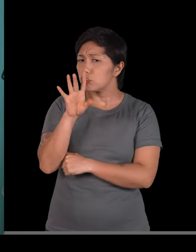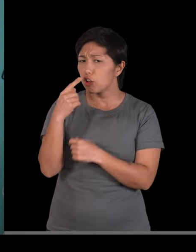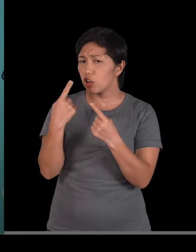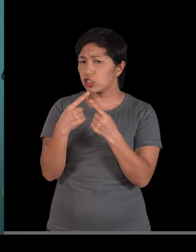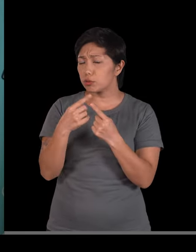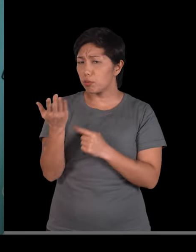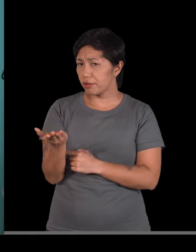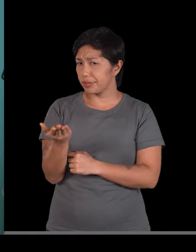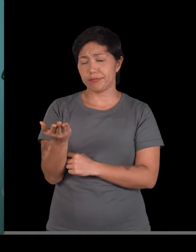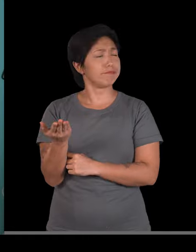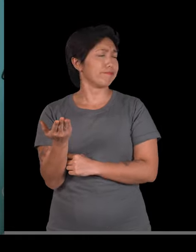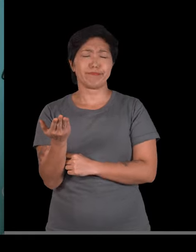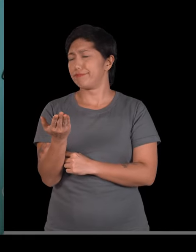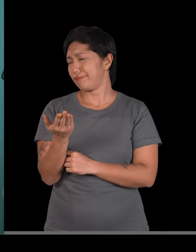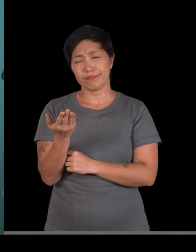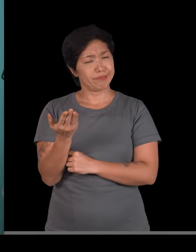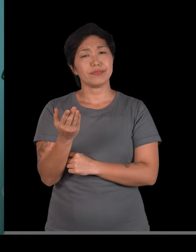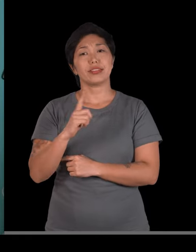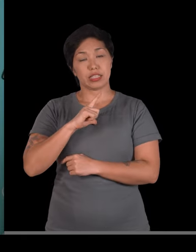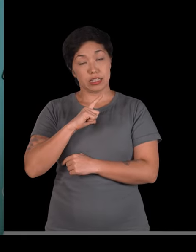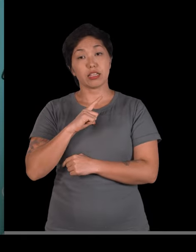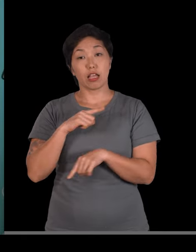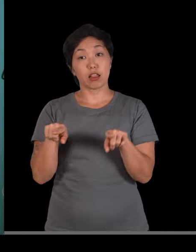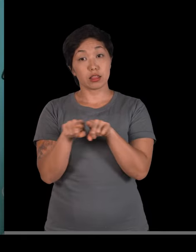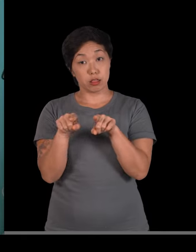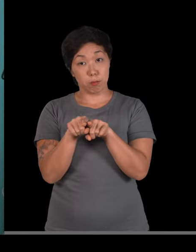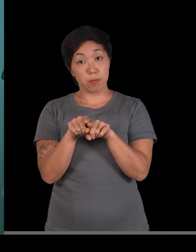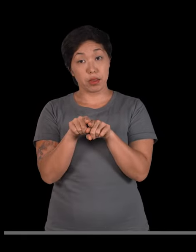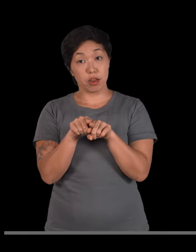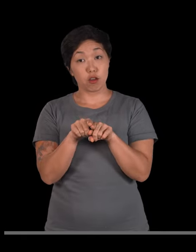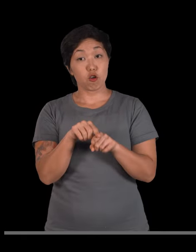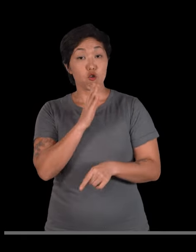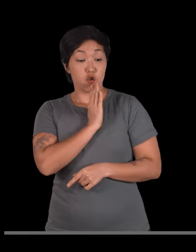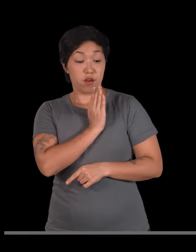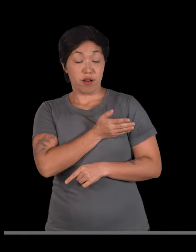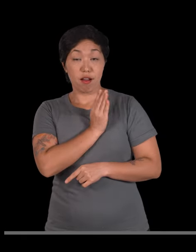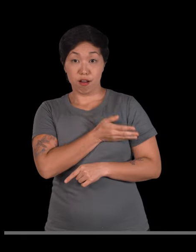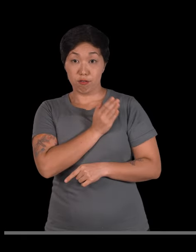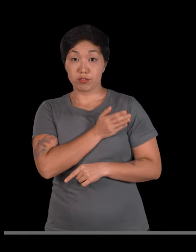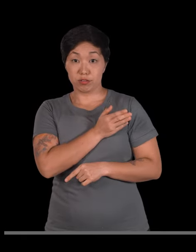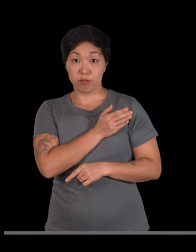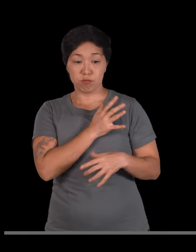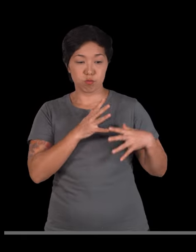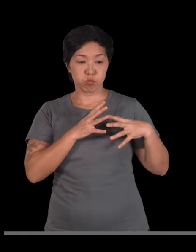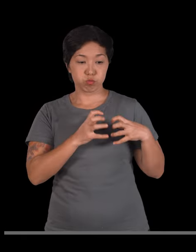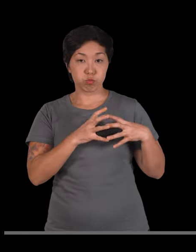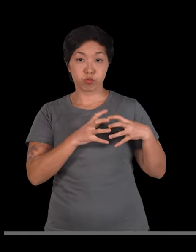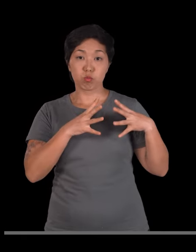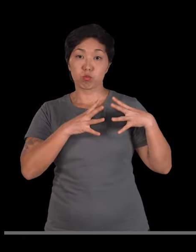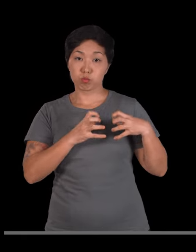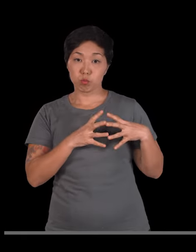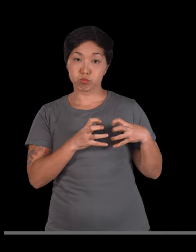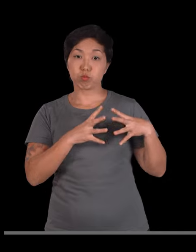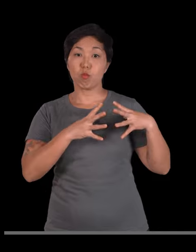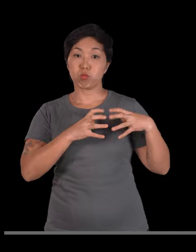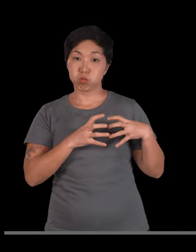de músculo? Não. Como eu te falei. Eu tenho também o músculo estriado cardíaco. Aí no nosso coração. Com uma